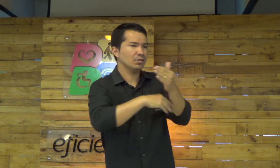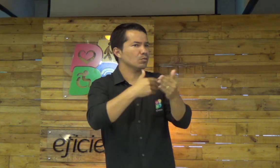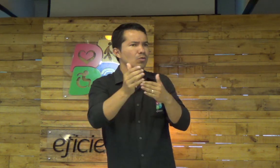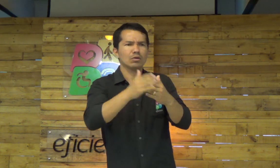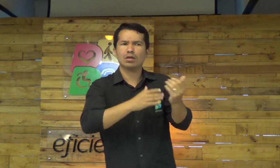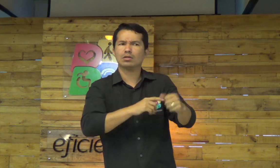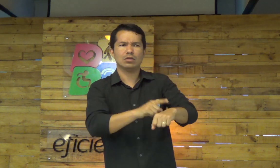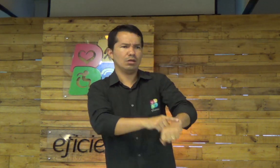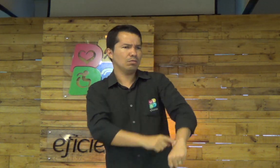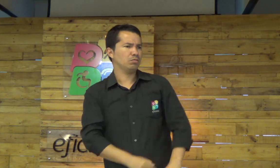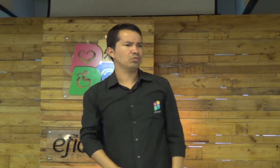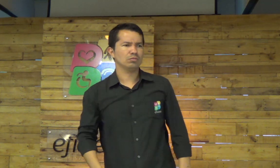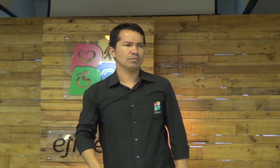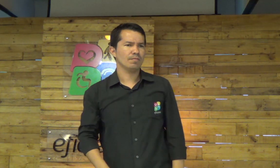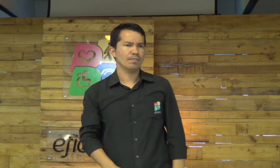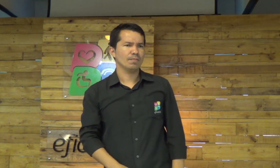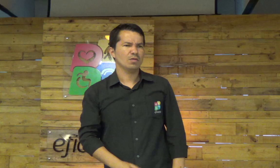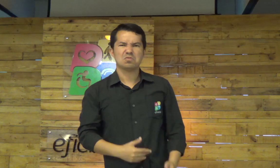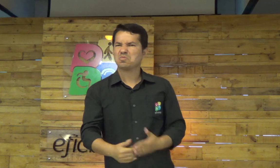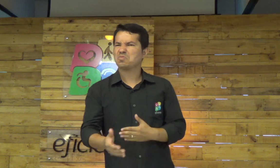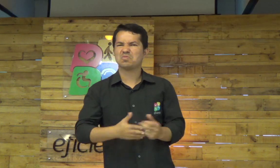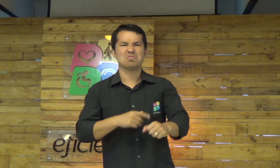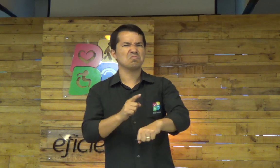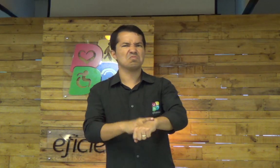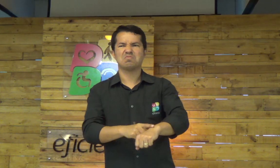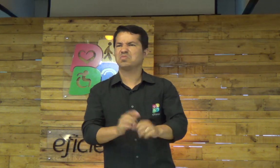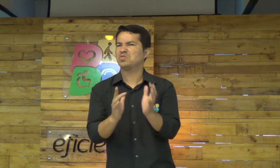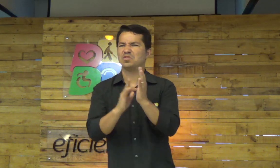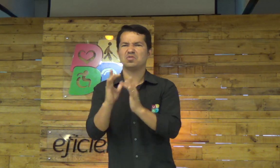a sua vida, independente dos momentos que você esteja passando.